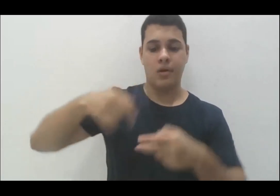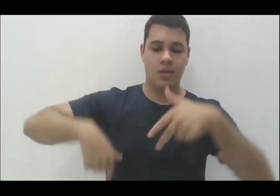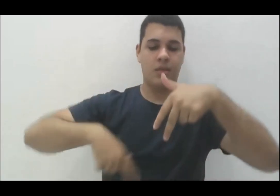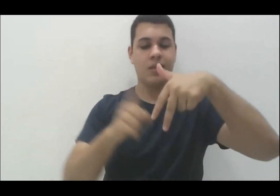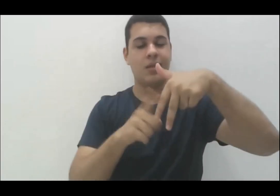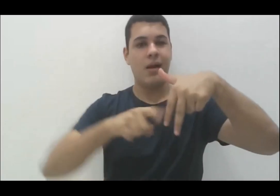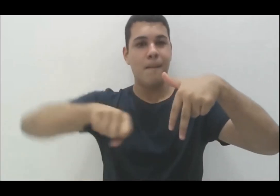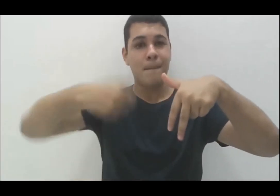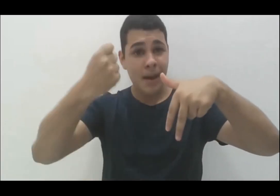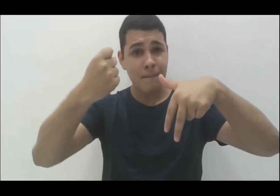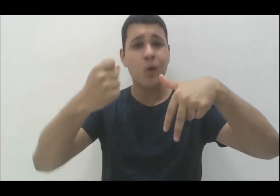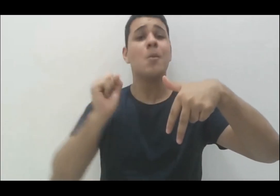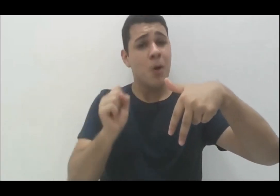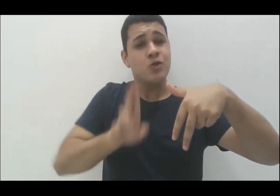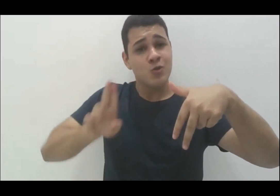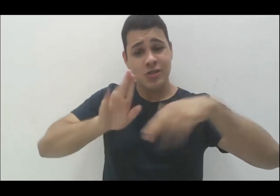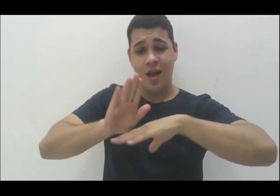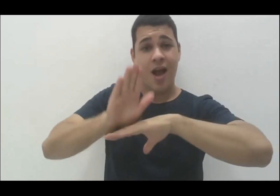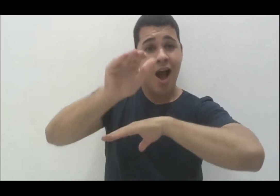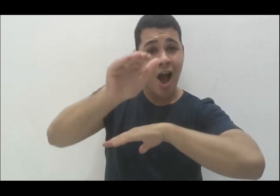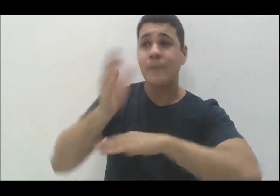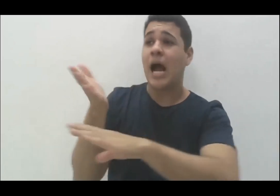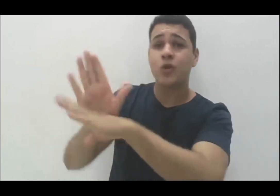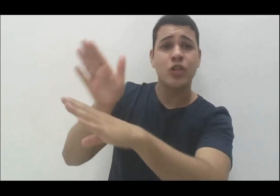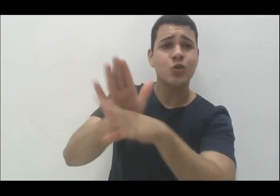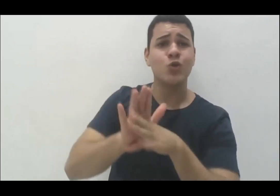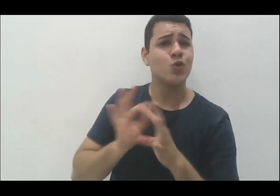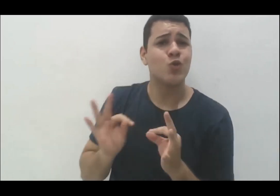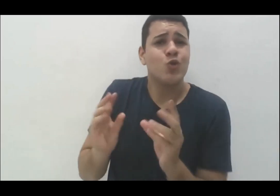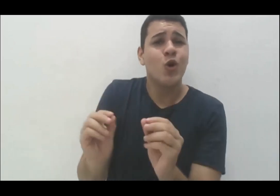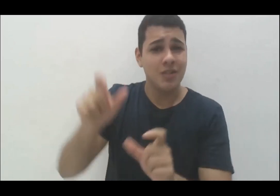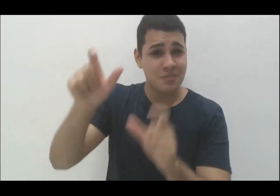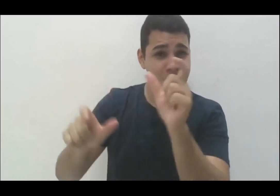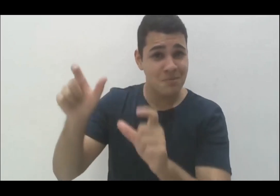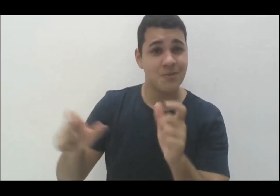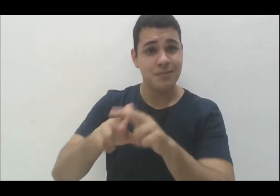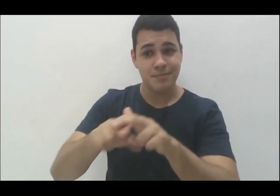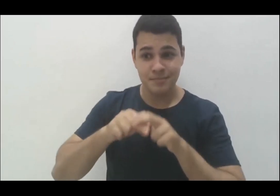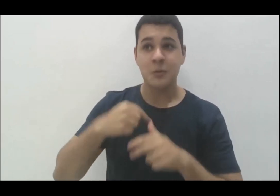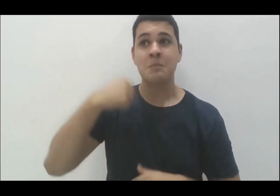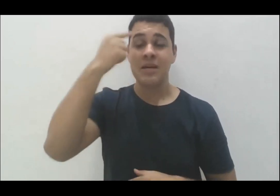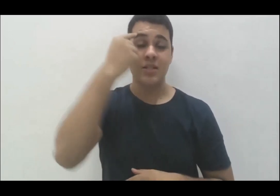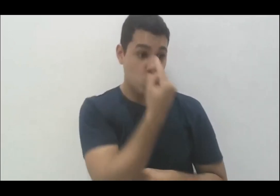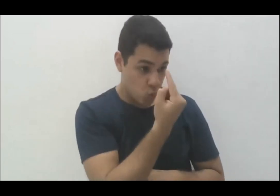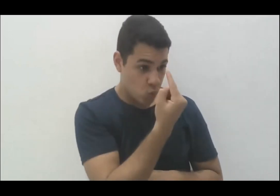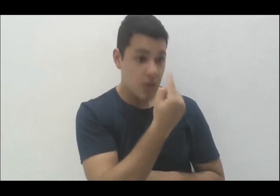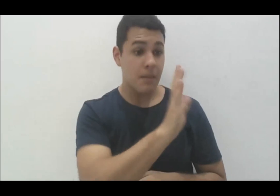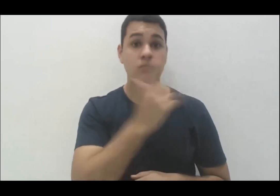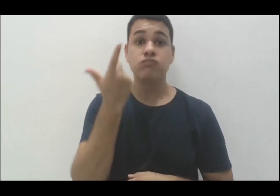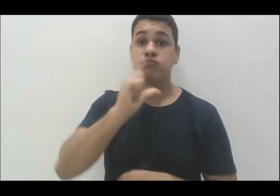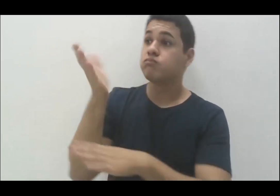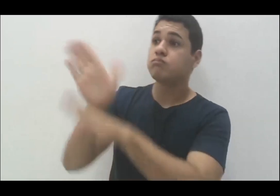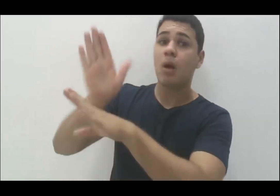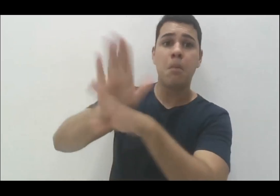que nós estamos trabalhando a organização dos conteúdos educacionais, mas também